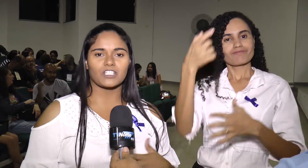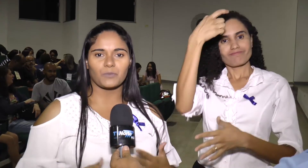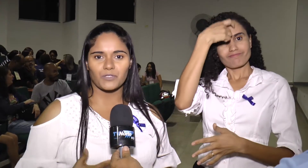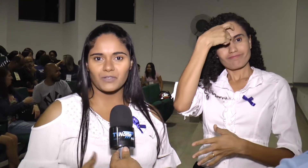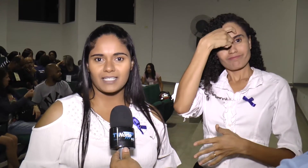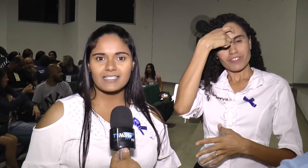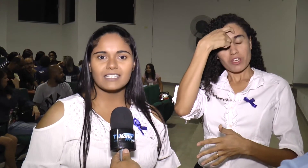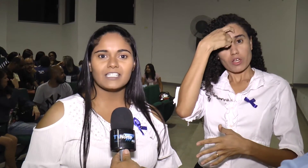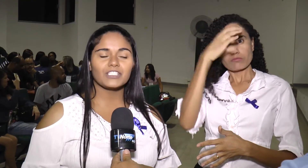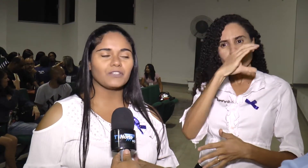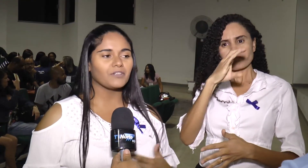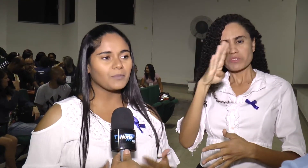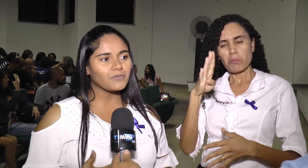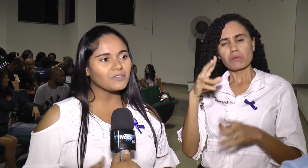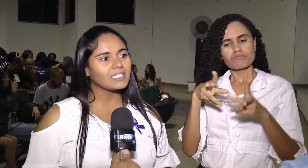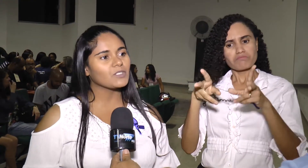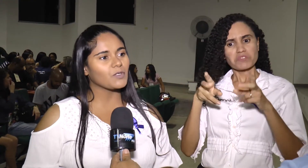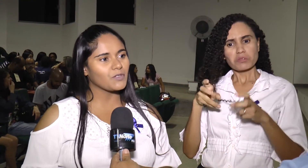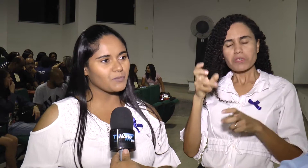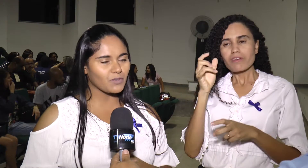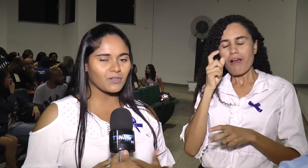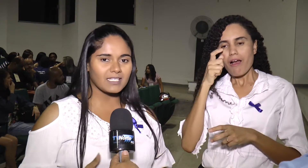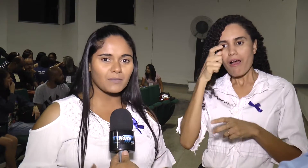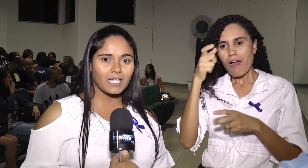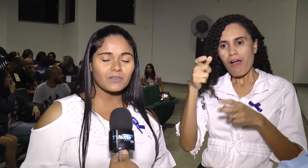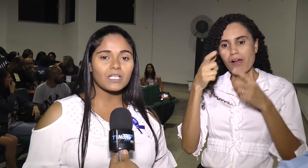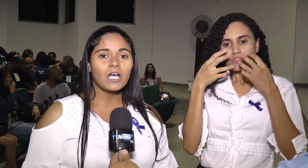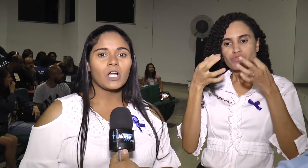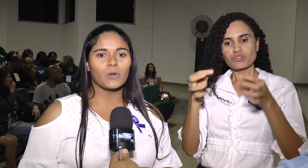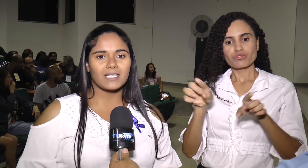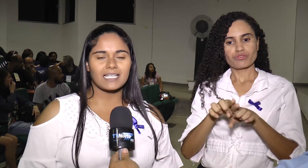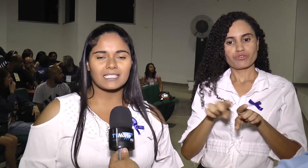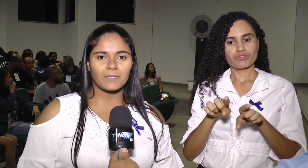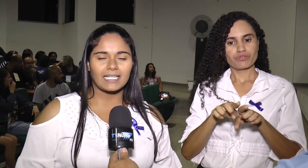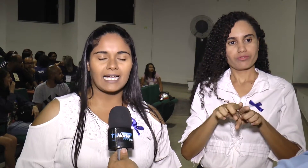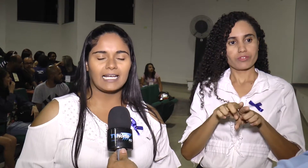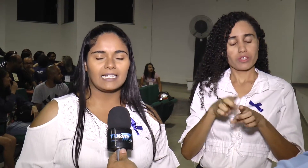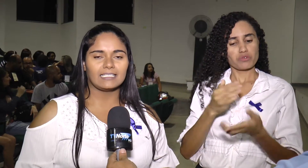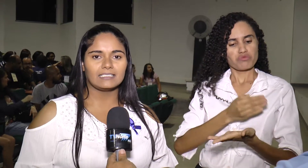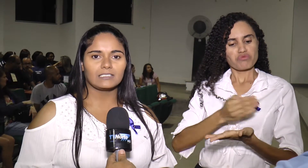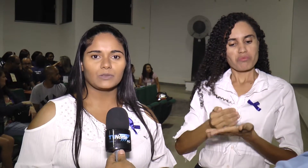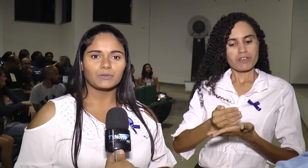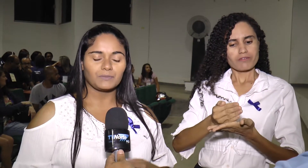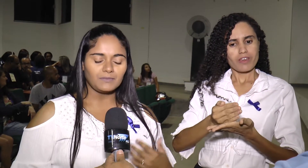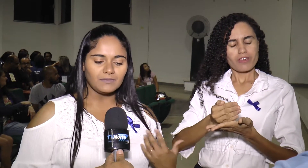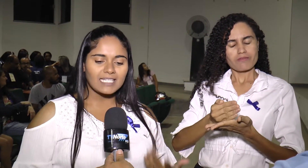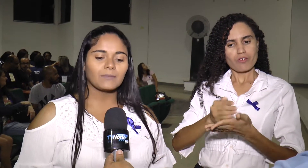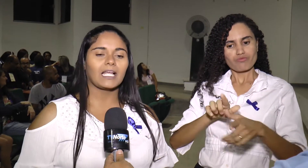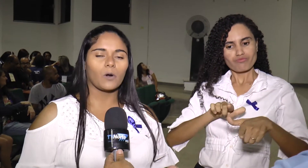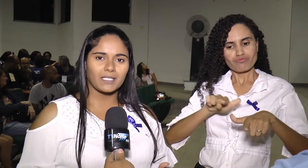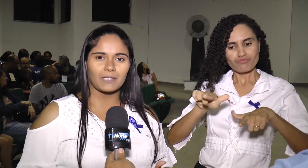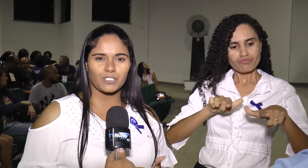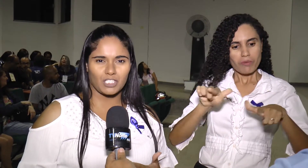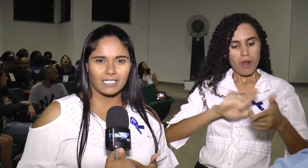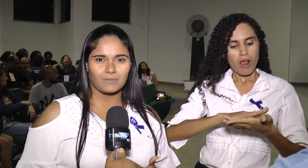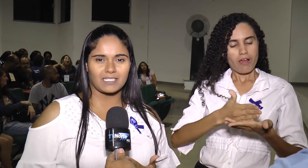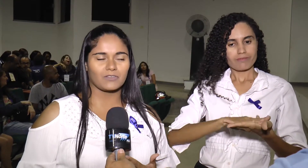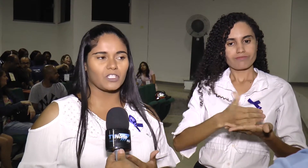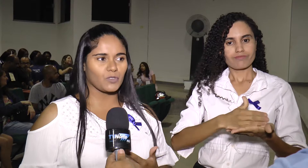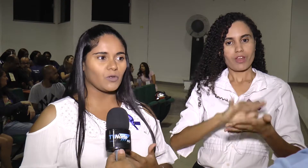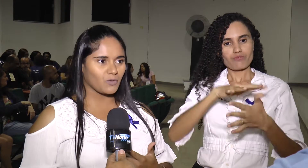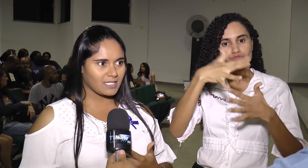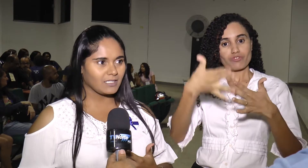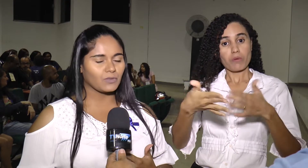Libras Achei muito interessante e fui aprofundando os meus conhecimentos Comecei a trabalhar como intérprete de